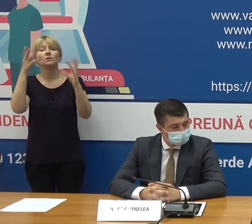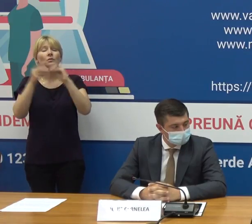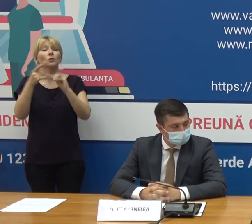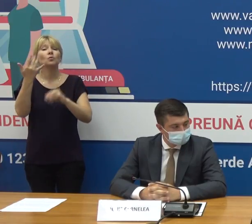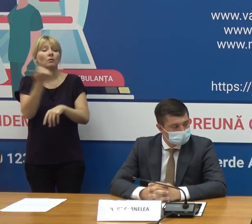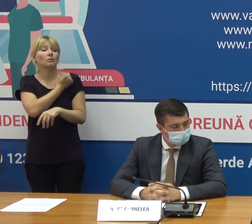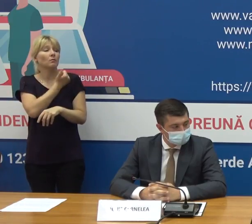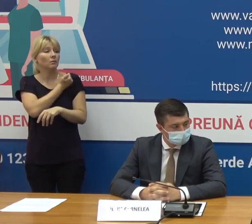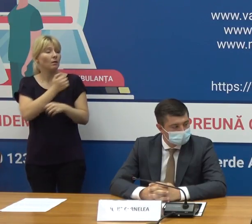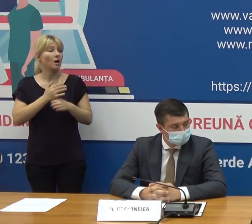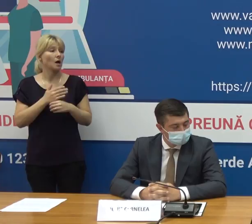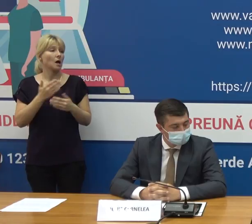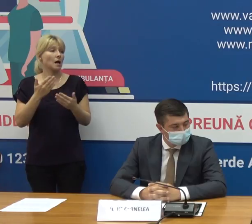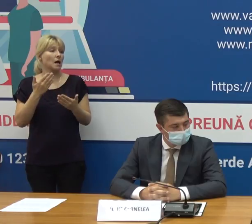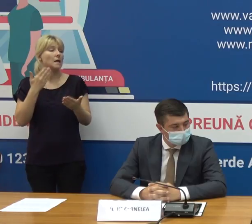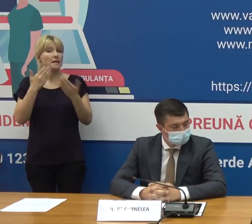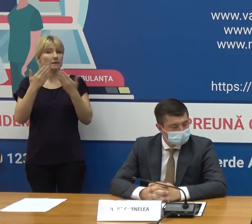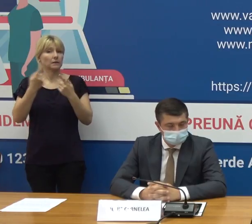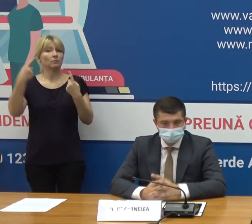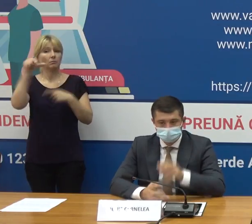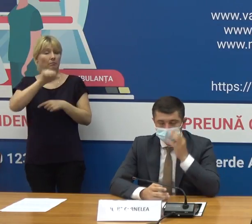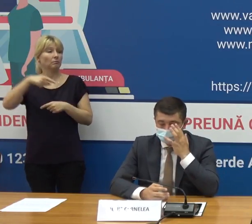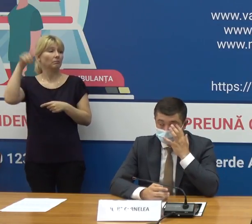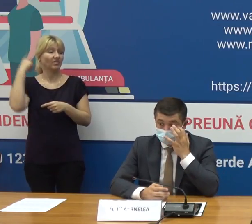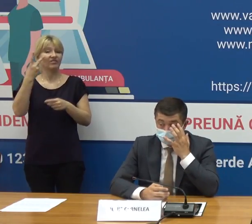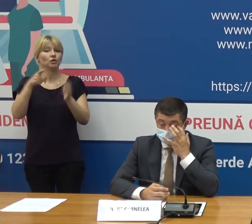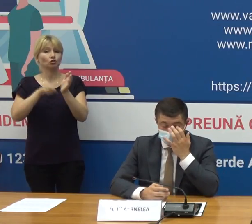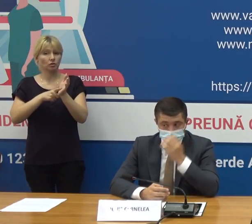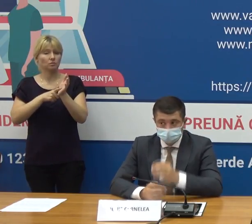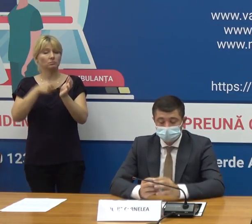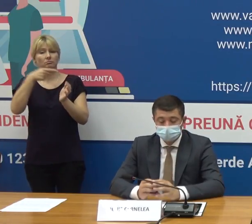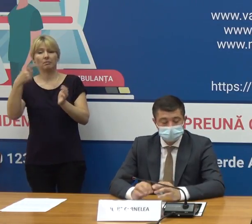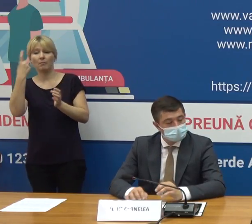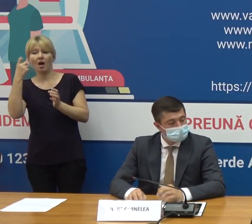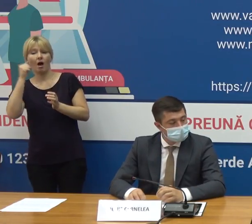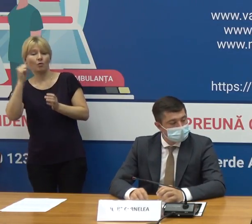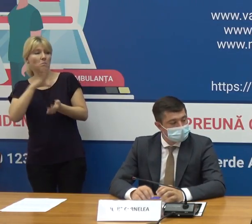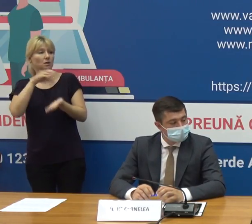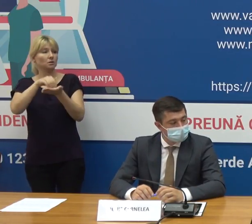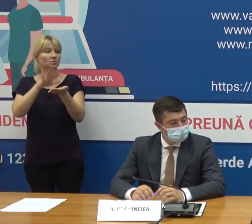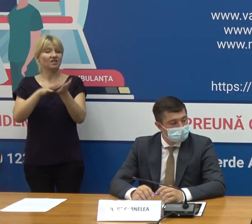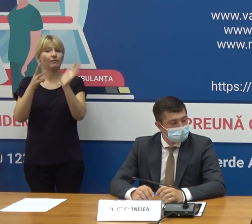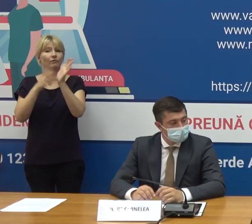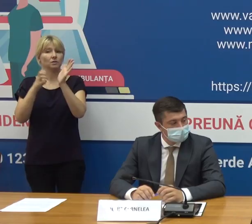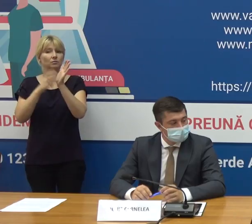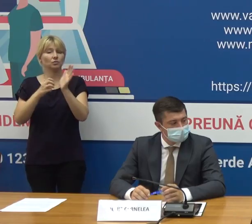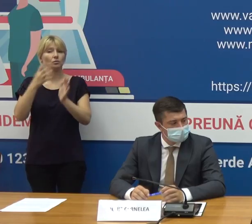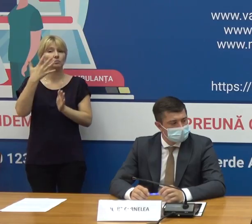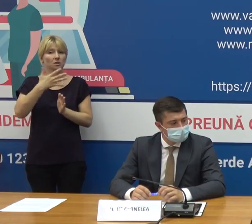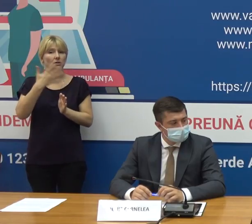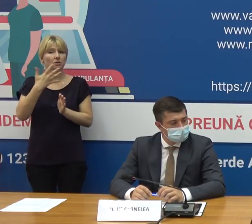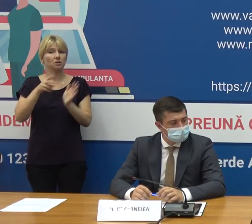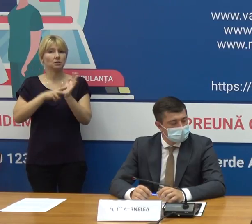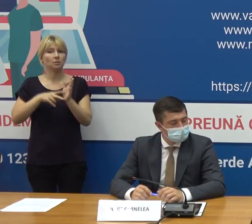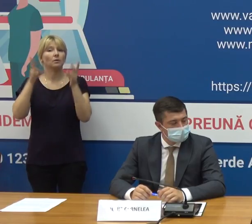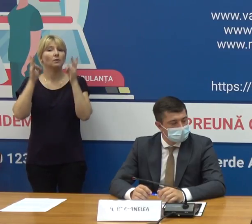total de cazuri Dacă în săptămâna 26 iulie 1 august au fost înregistrate 857 de cazuri de COVID